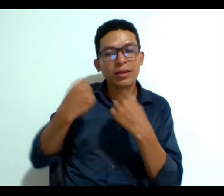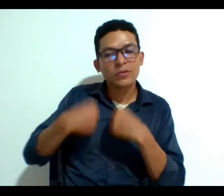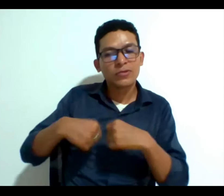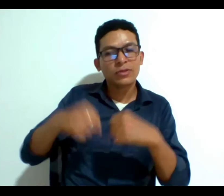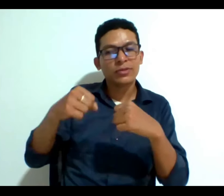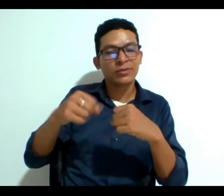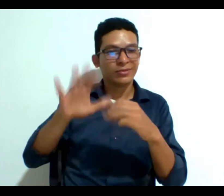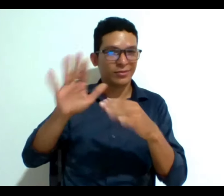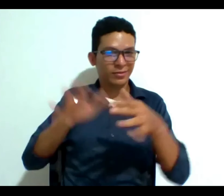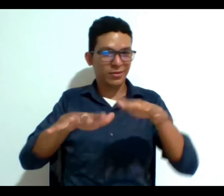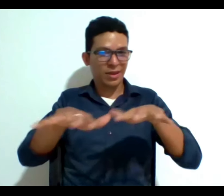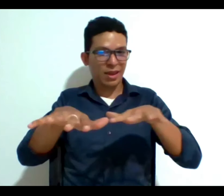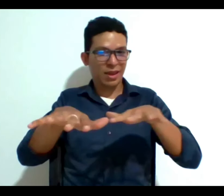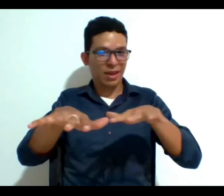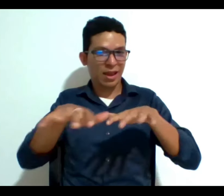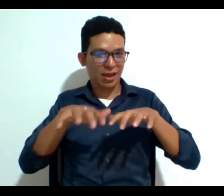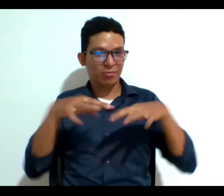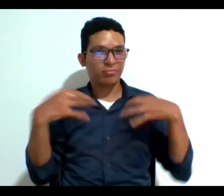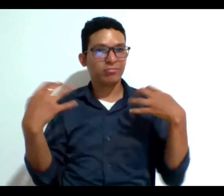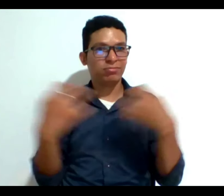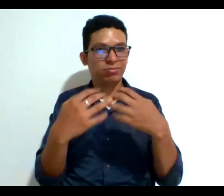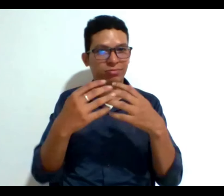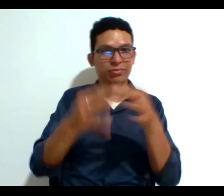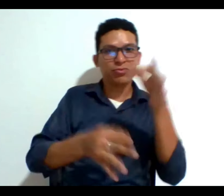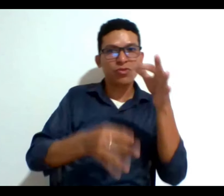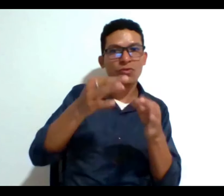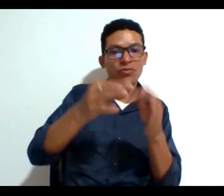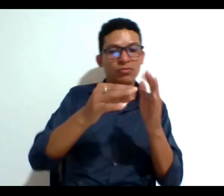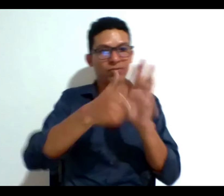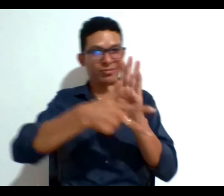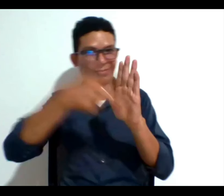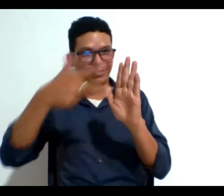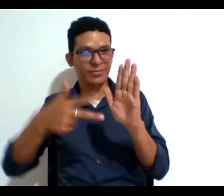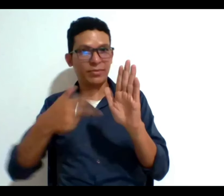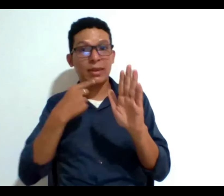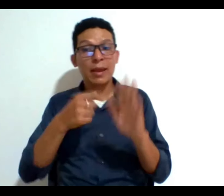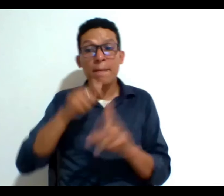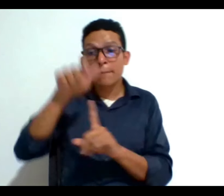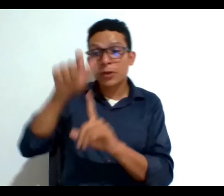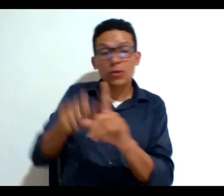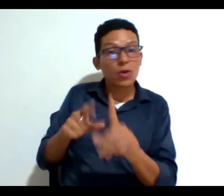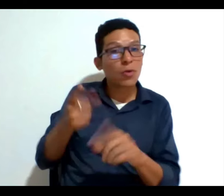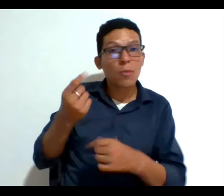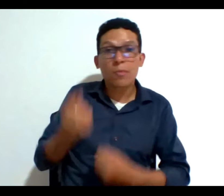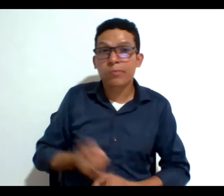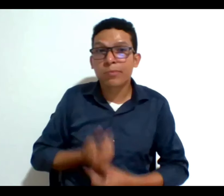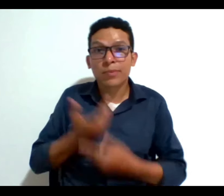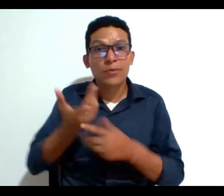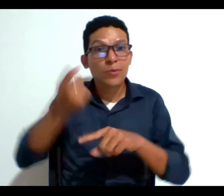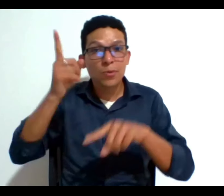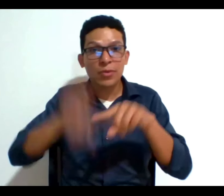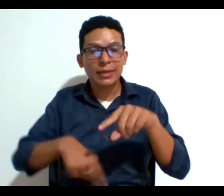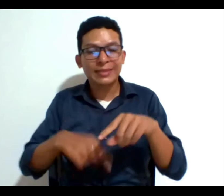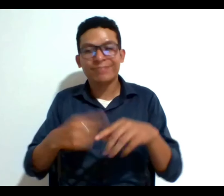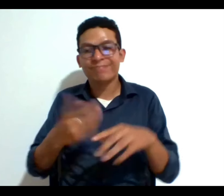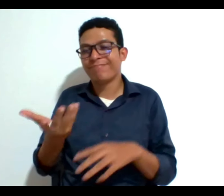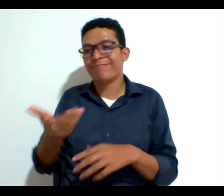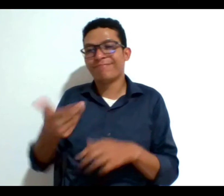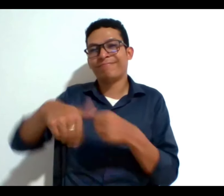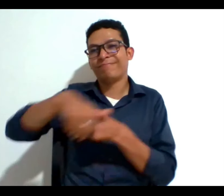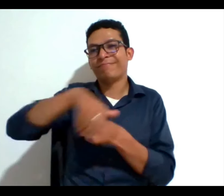constitucional y es cuando ya hay una persona que no puede expresar su voluntad porque está en alguna situación